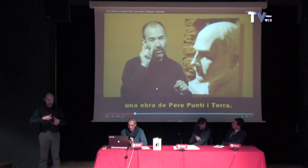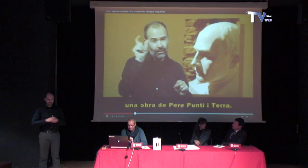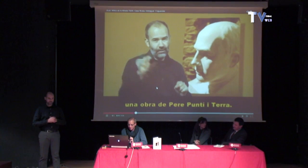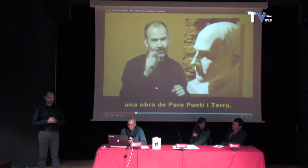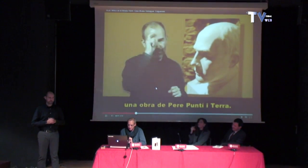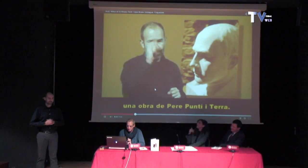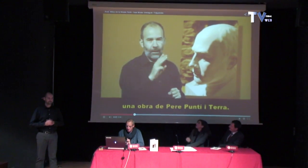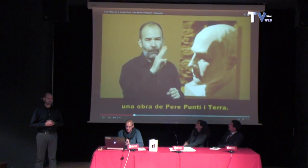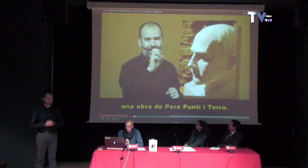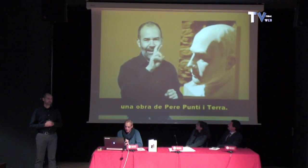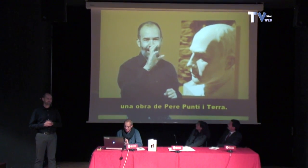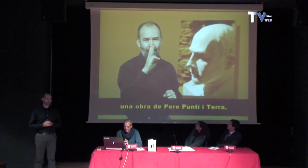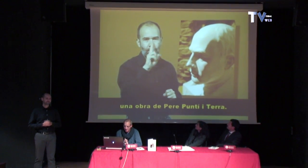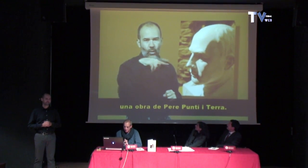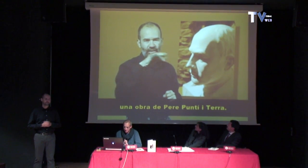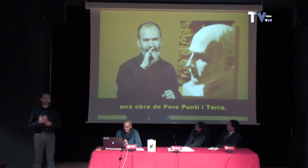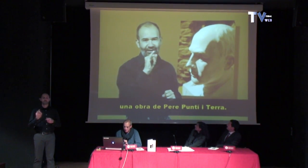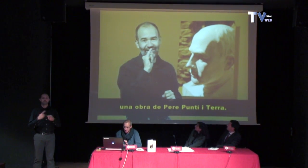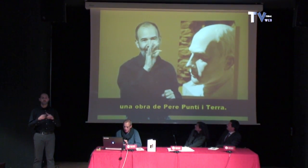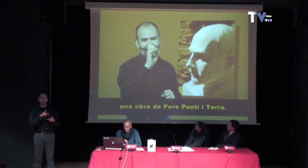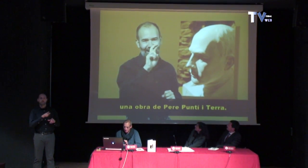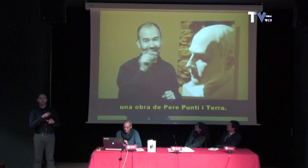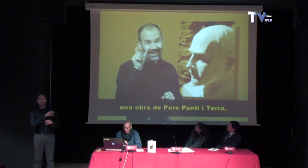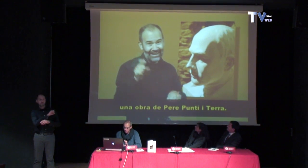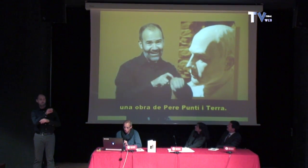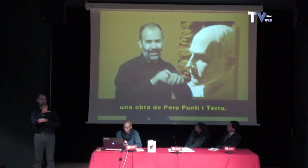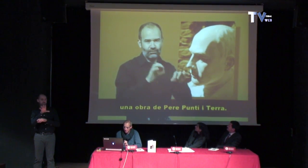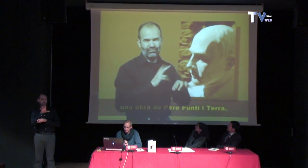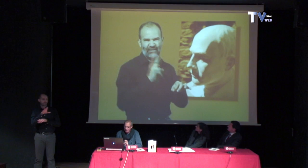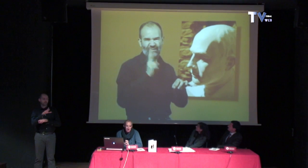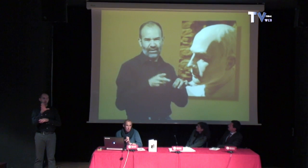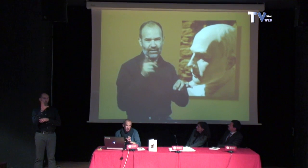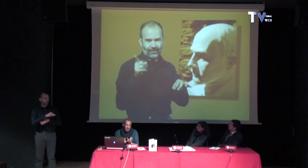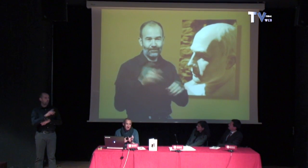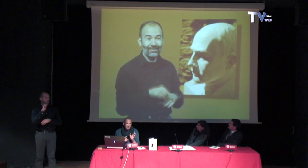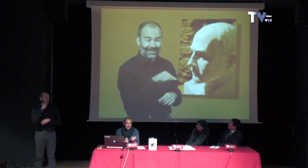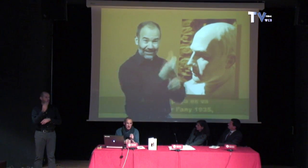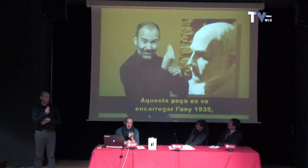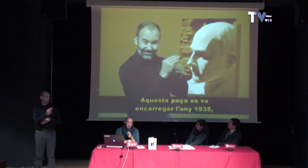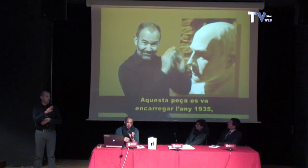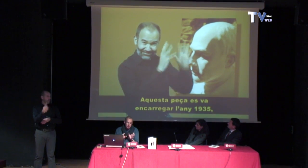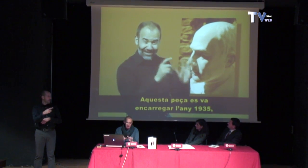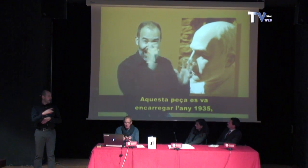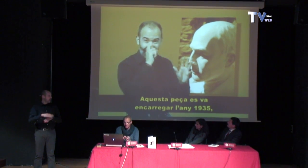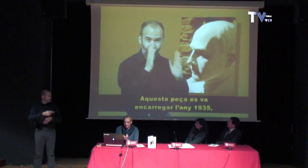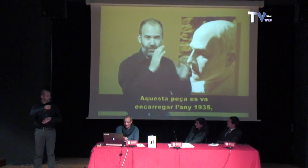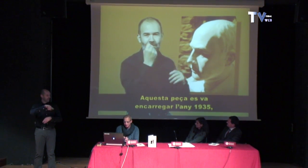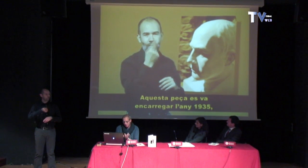d'aquests elements està, diguem-ne, amb el codi QR de manera que podem dirigir el nostre interès